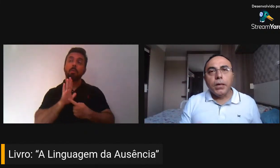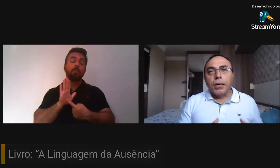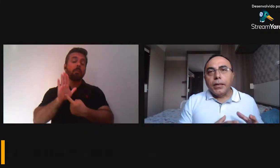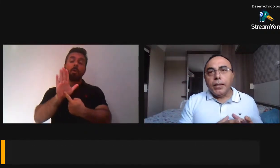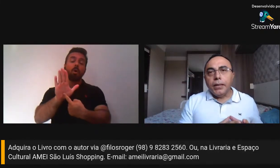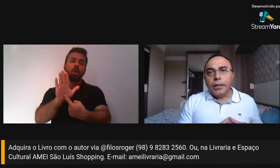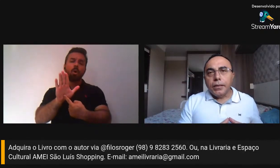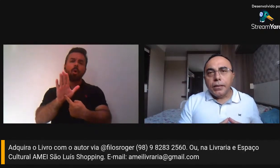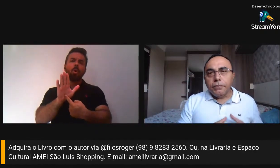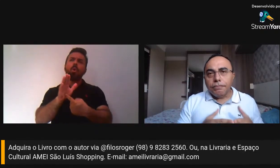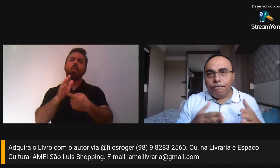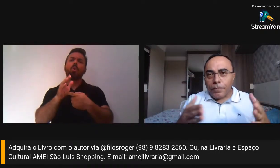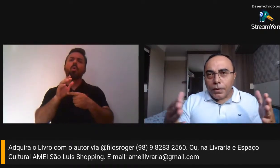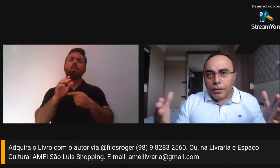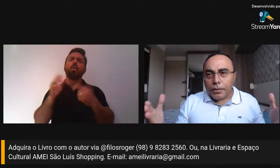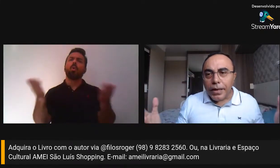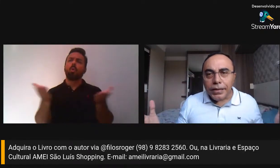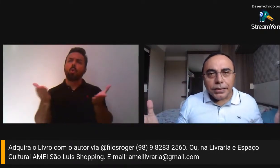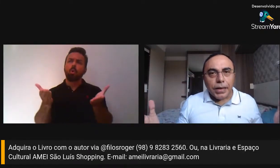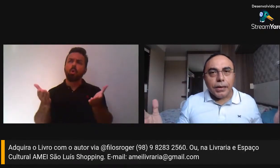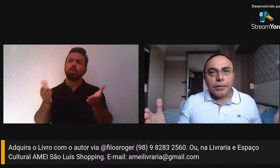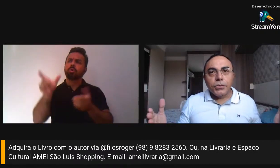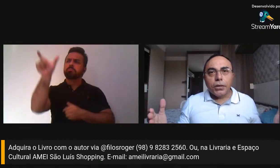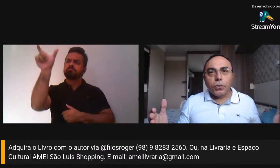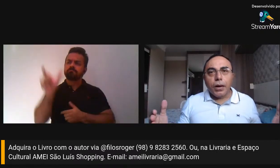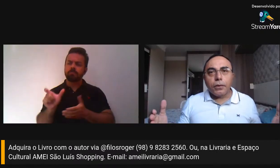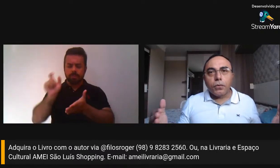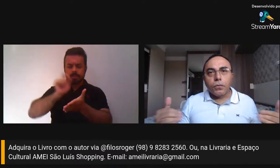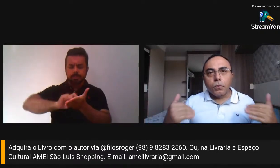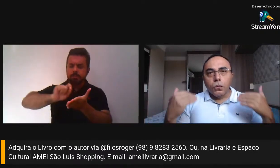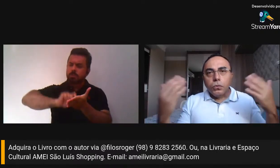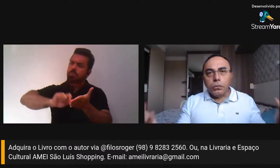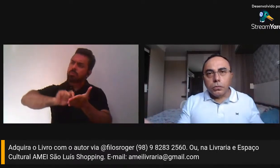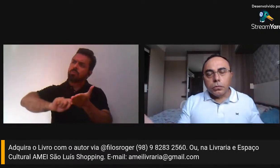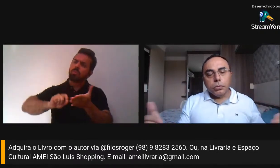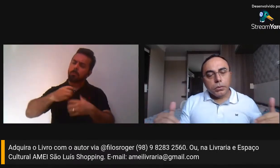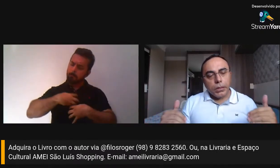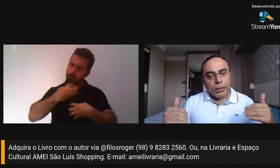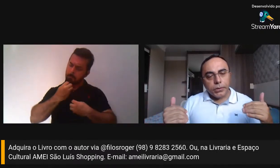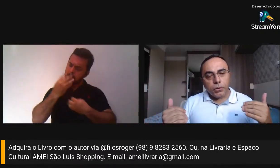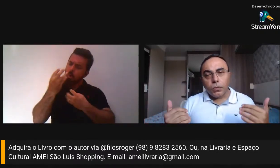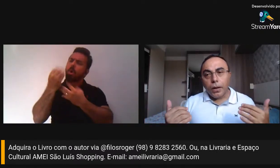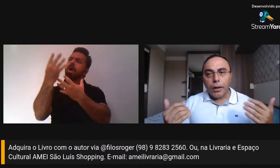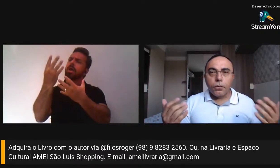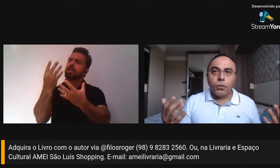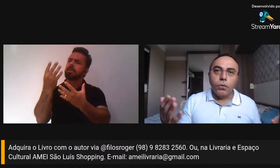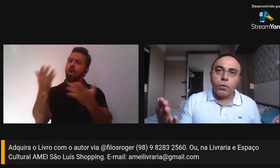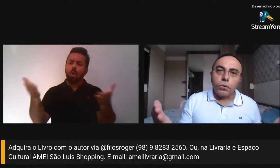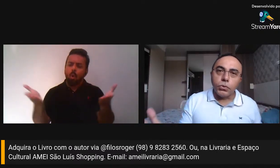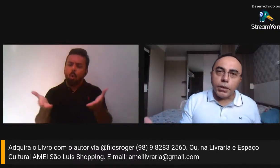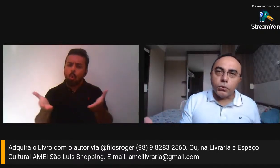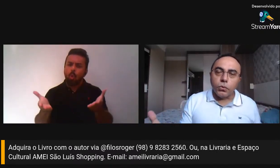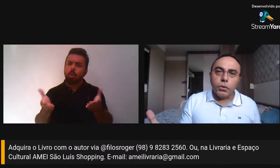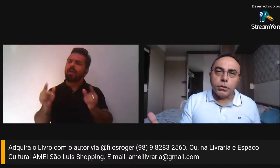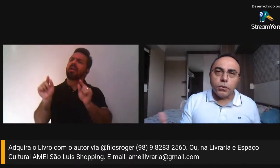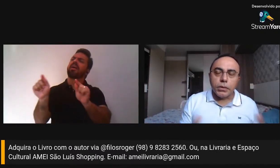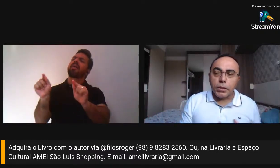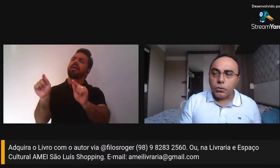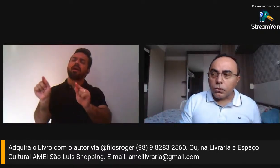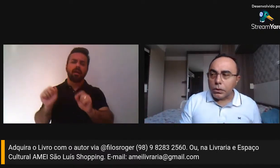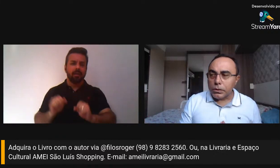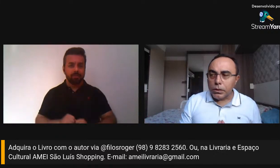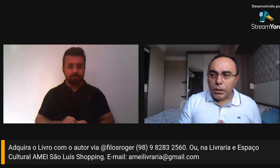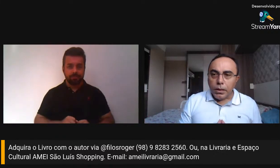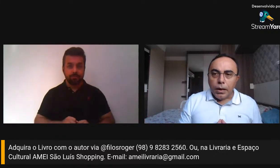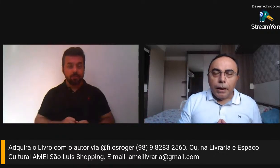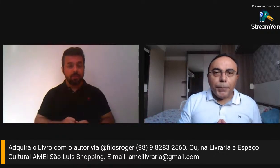poesias e ele tenta dialogar com o mundo, tenta dialogar com os leitores, com